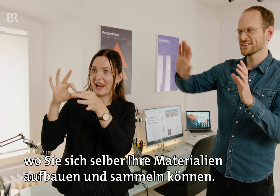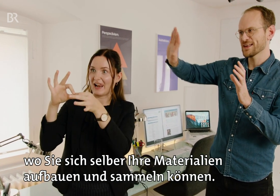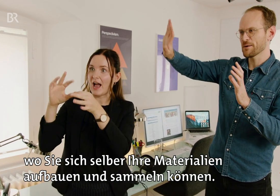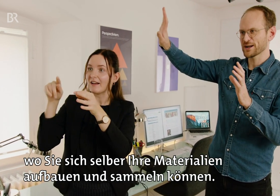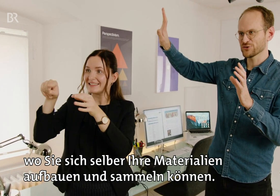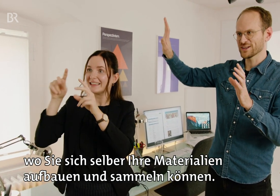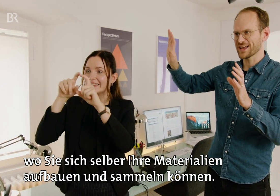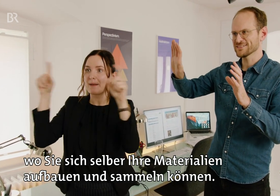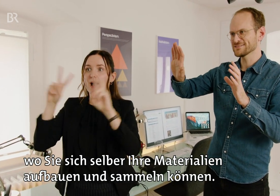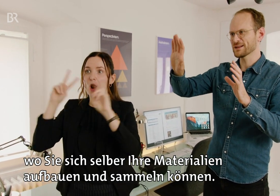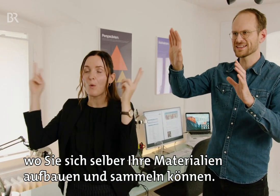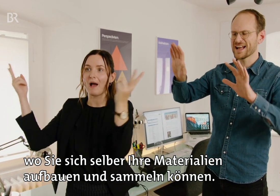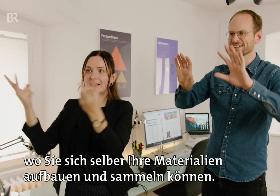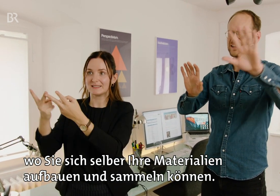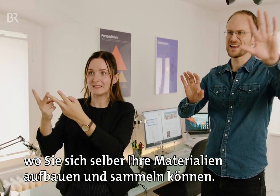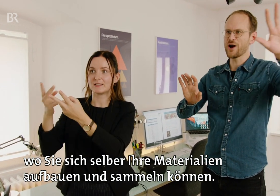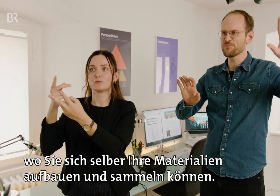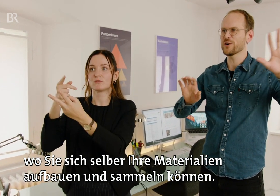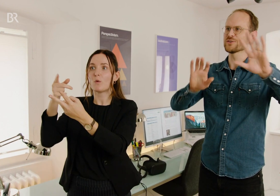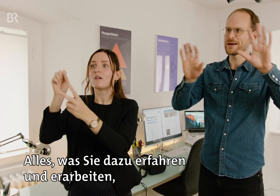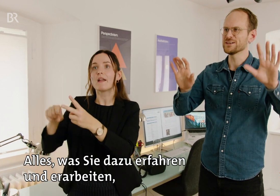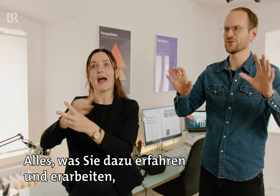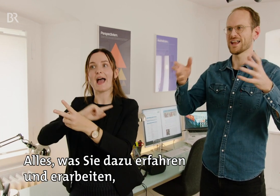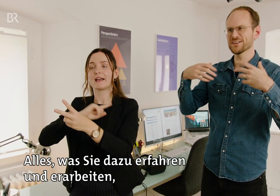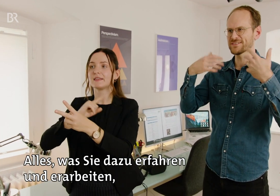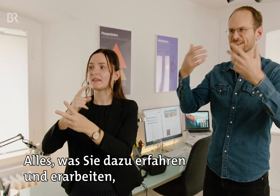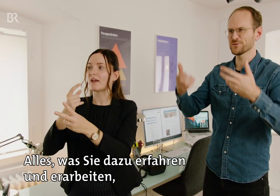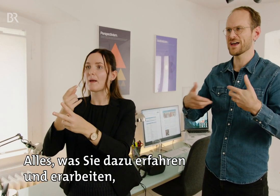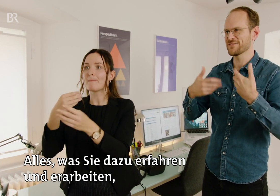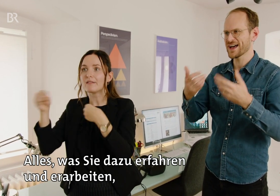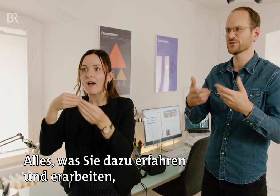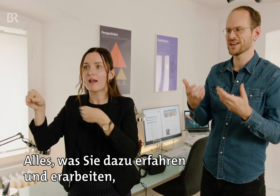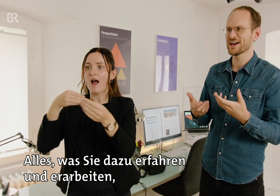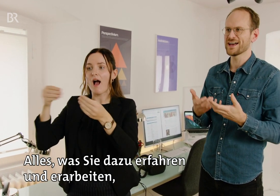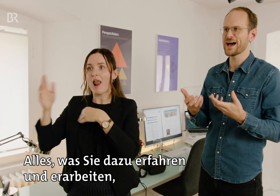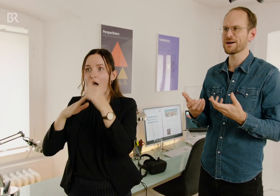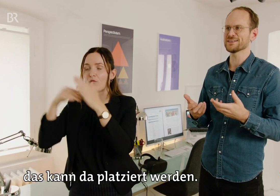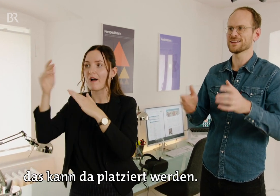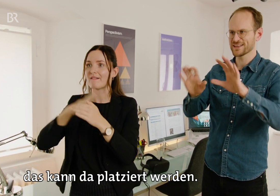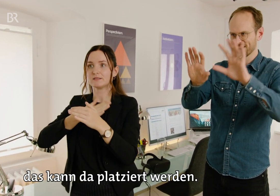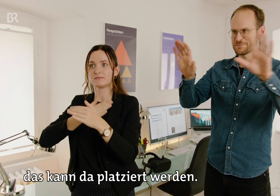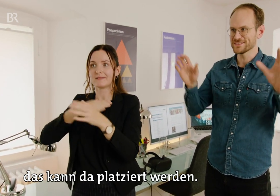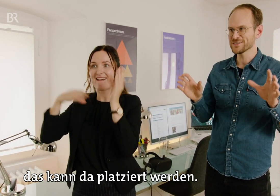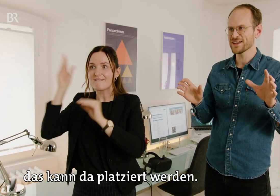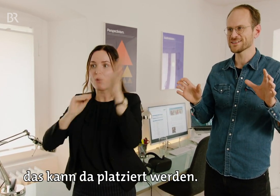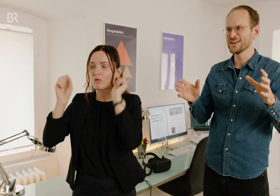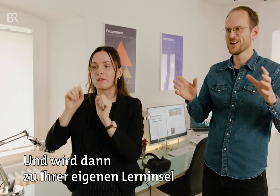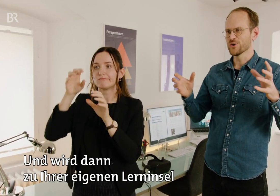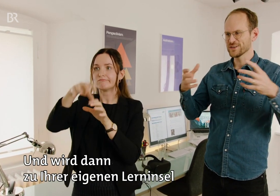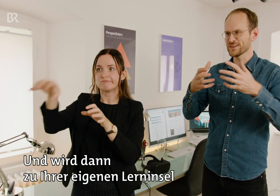sich selber praktisch Ihre ganzen Materialien dann aufbauen und sammeln können. Alles, was Sie dazu erfahren und erarbeiten, das kann da platziert werden und wird dann